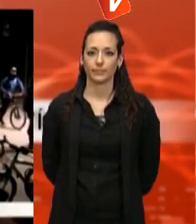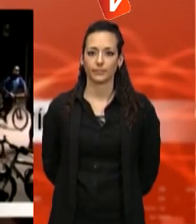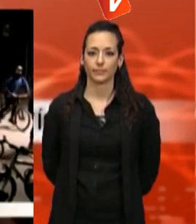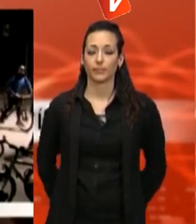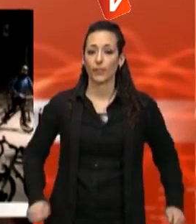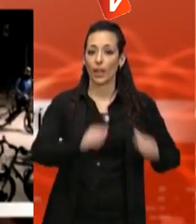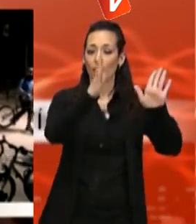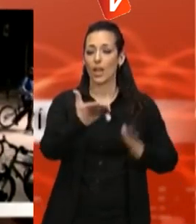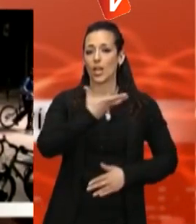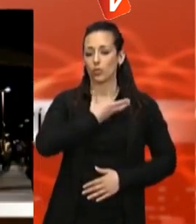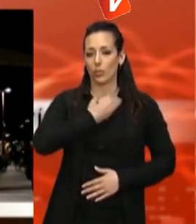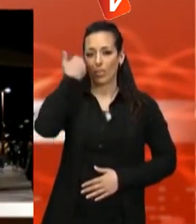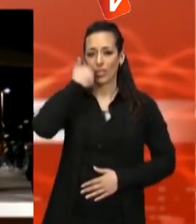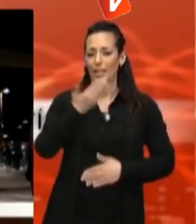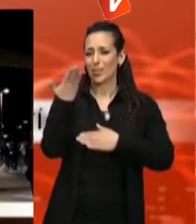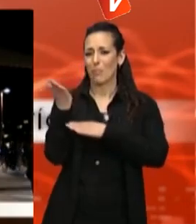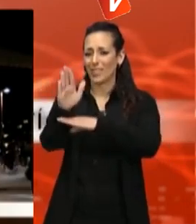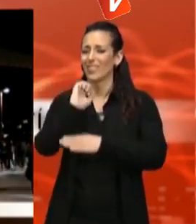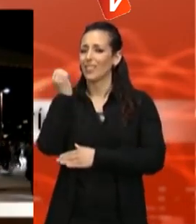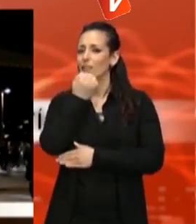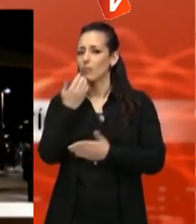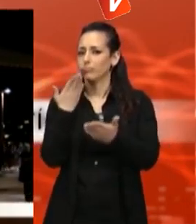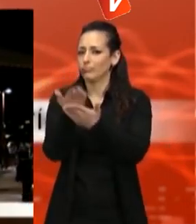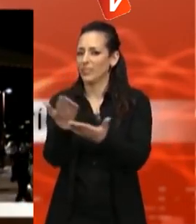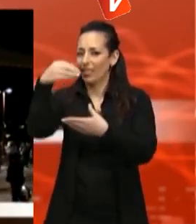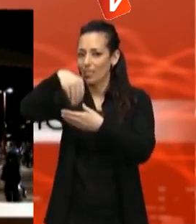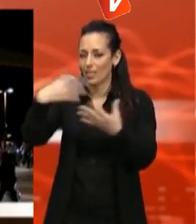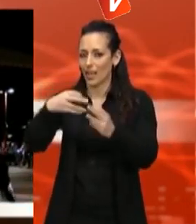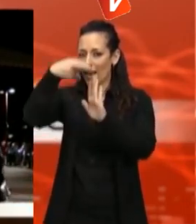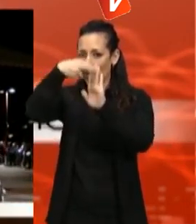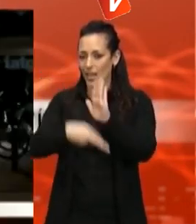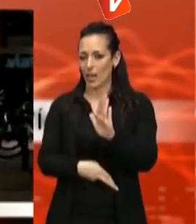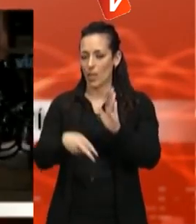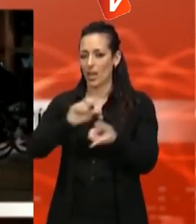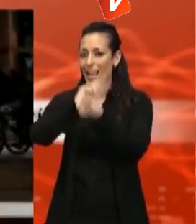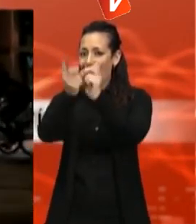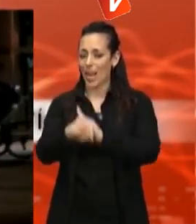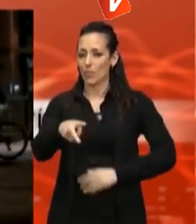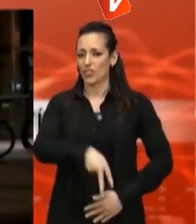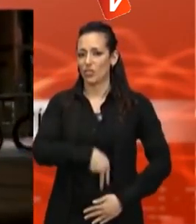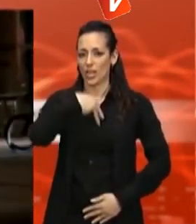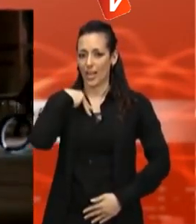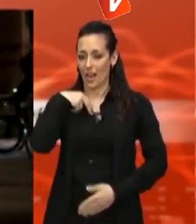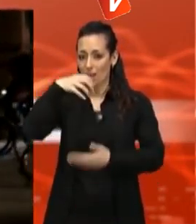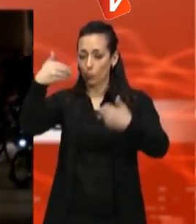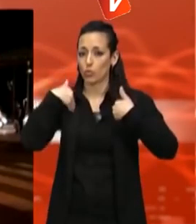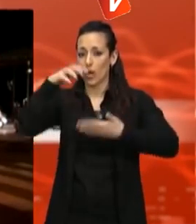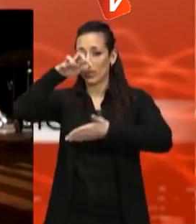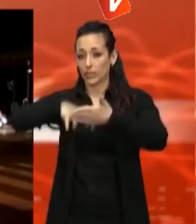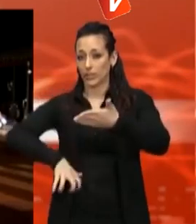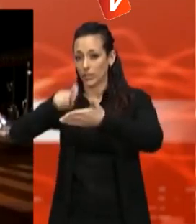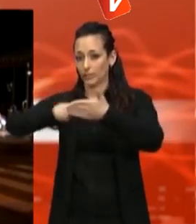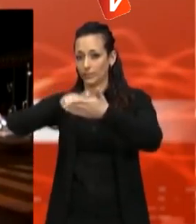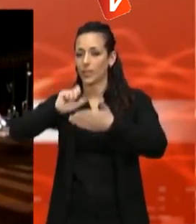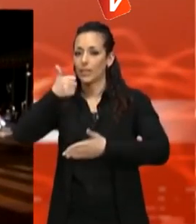L'Ajuntament de Terrassa presentarà al·legacions a l'avantprojecte de modificació del Reglament General de Circulació que està redactant la Direcció General